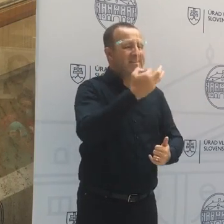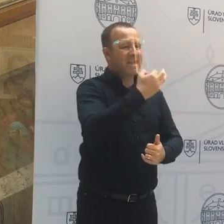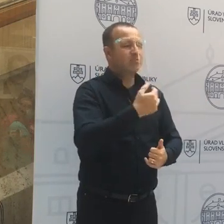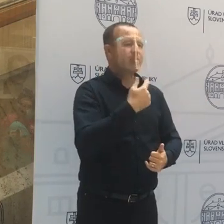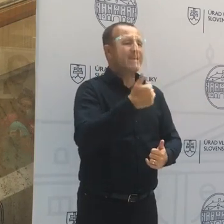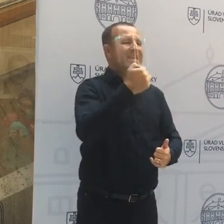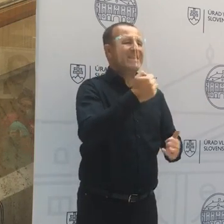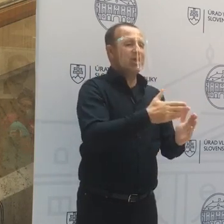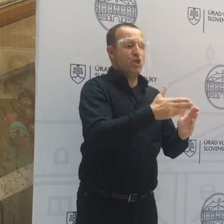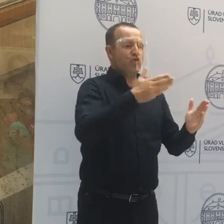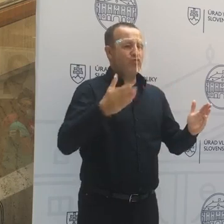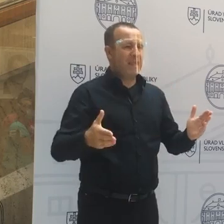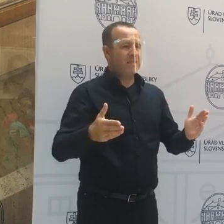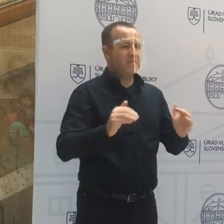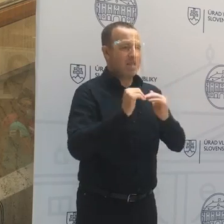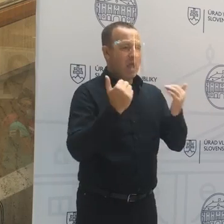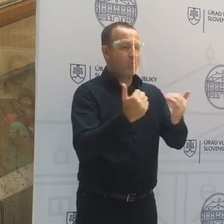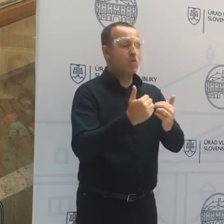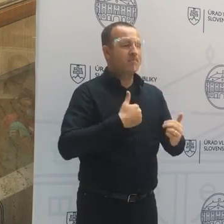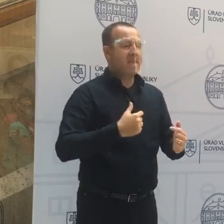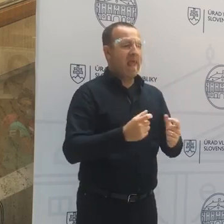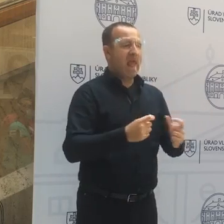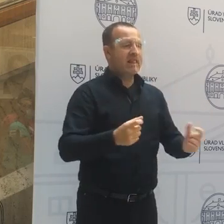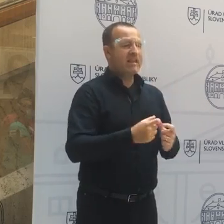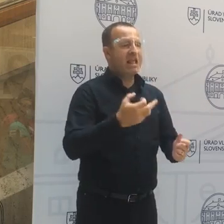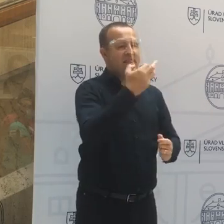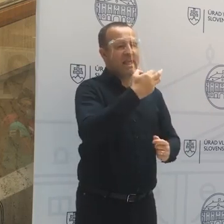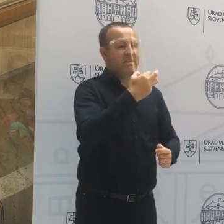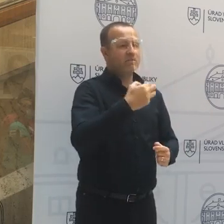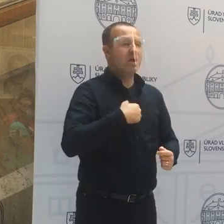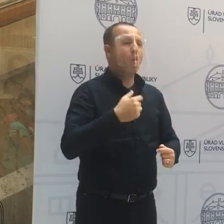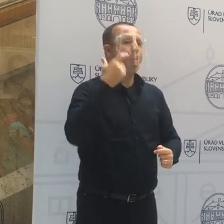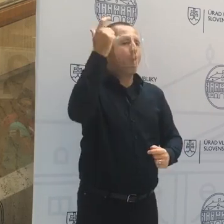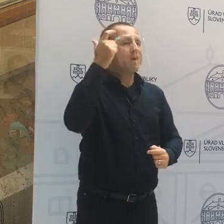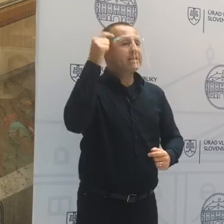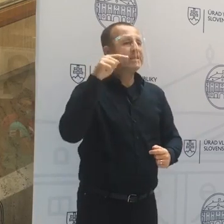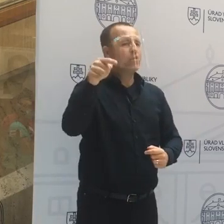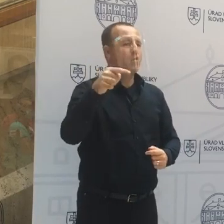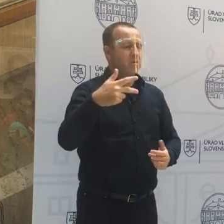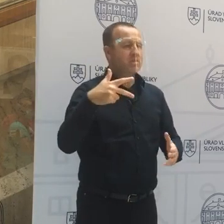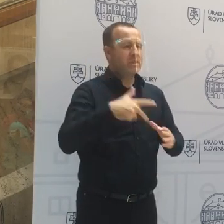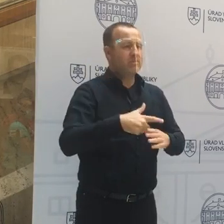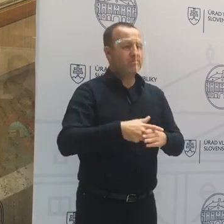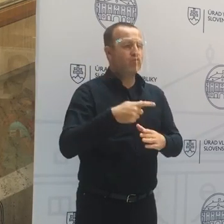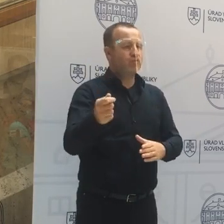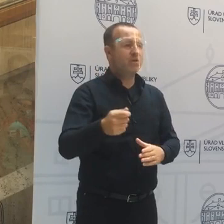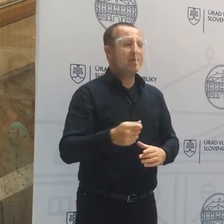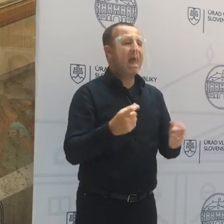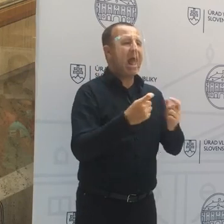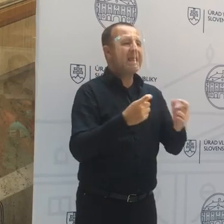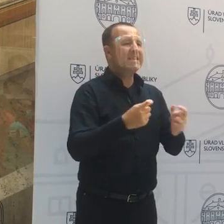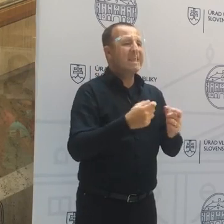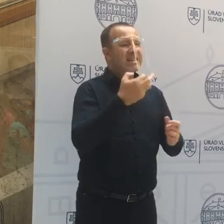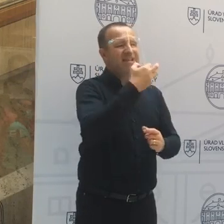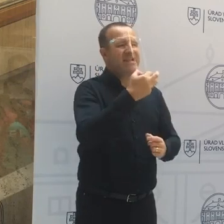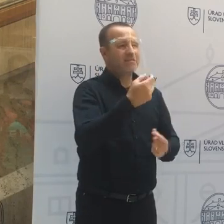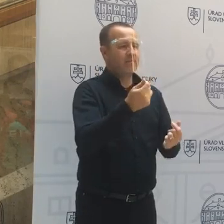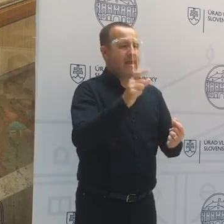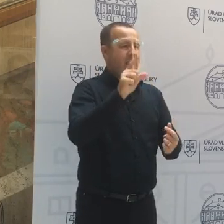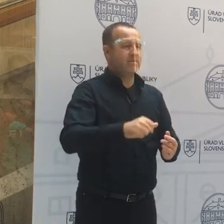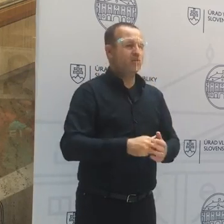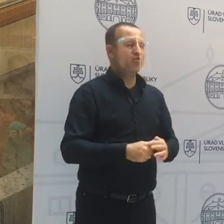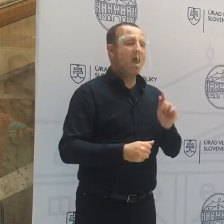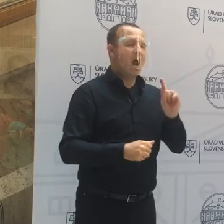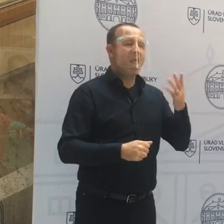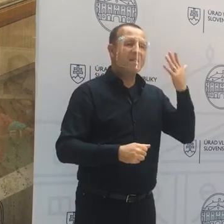týždňový tábor, antigenovými testami. S tým majú skúsenosť, vedia si to zabezpečiť a je to aj finančne lacnejšie, ale nevedia zabezpečiť to